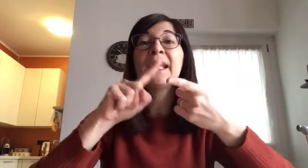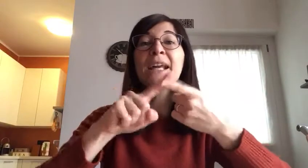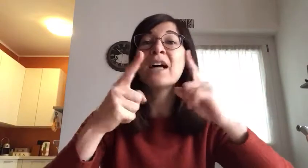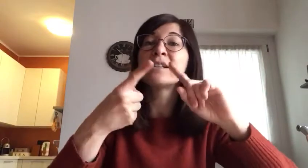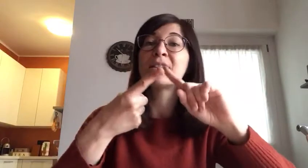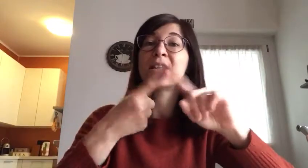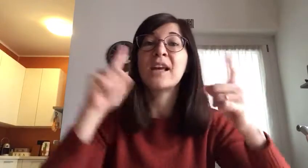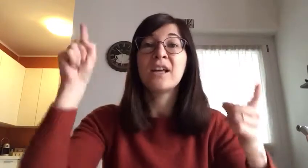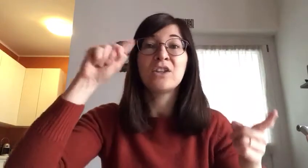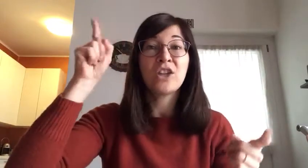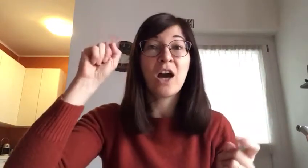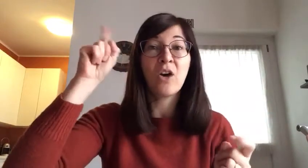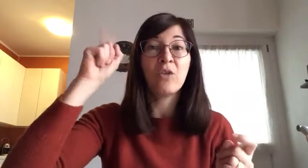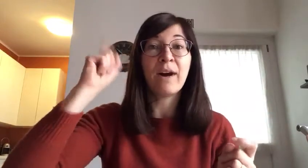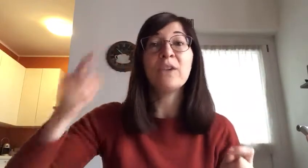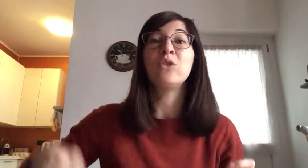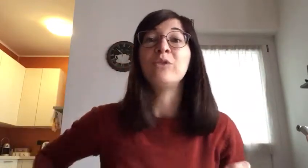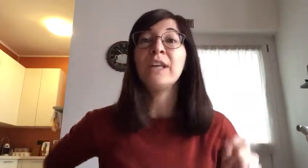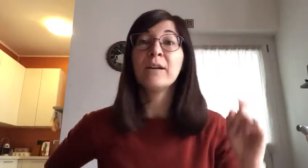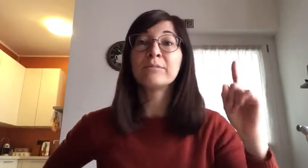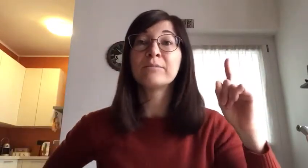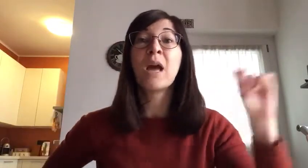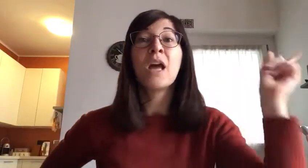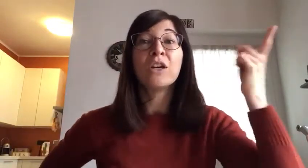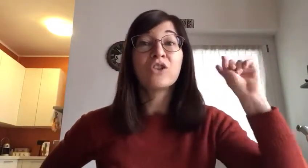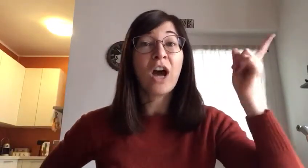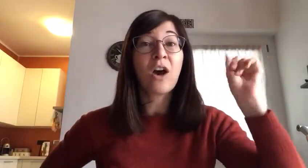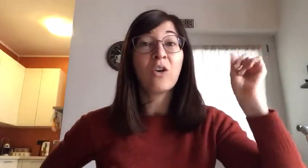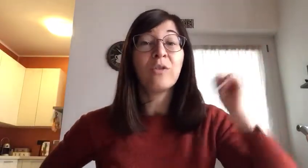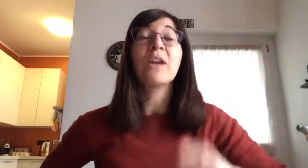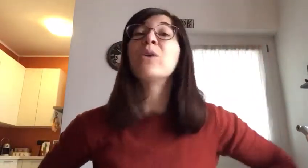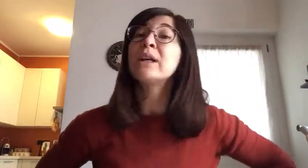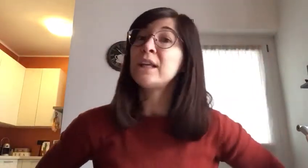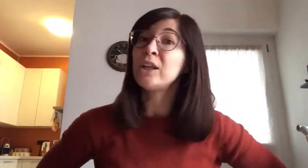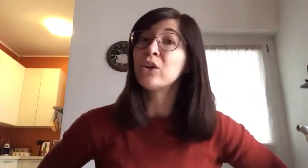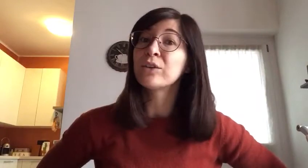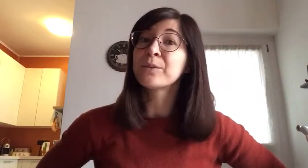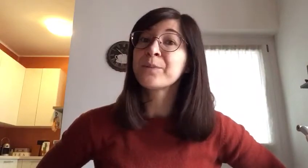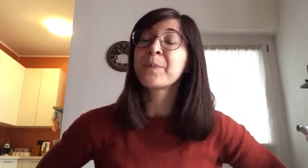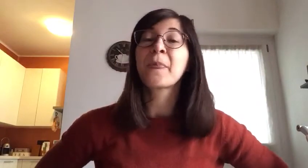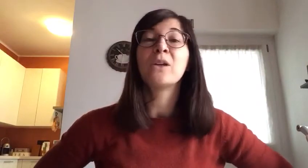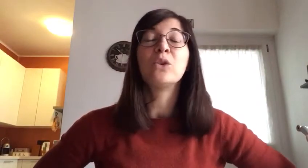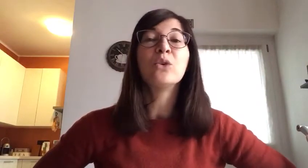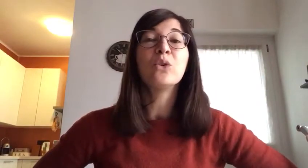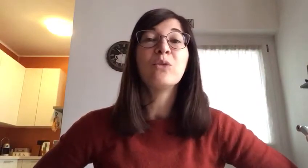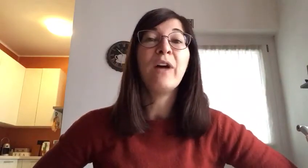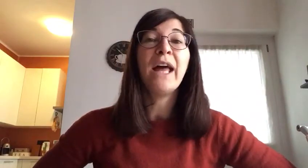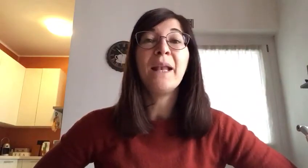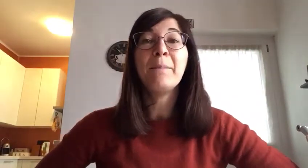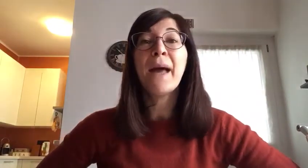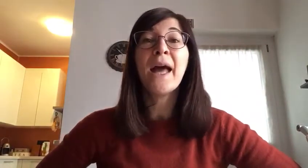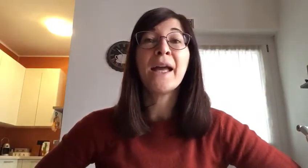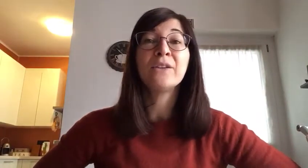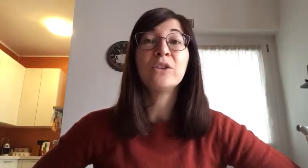grazie ciao vado via ciao vengo anch'io dove il medio